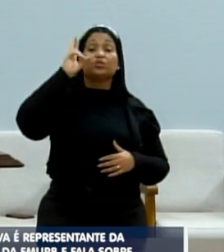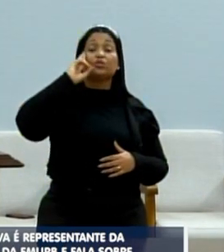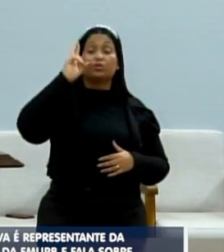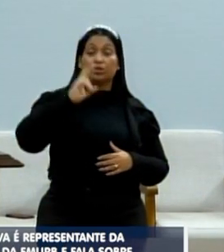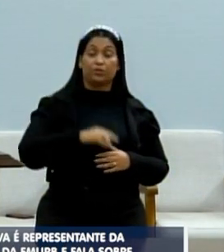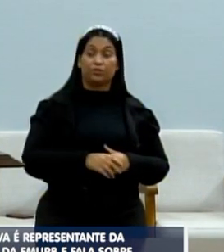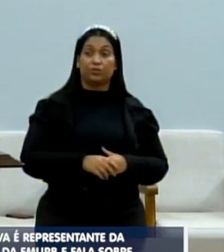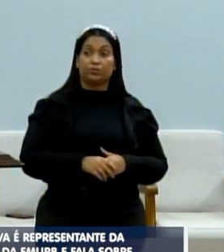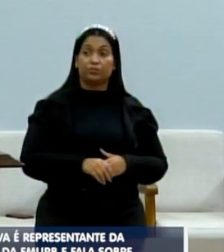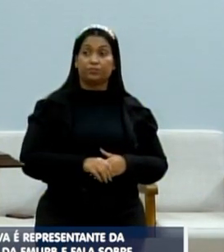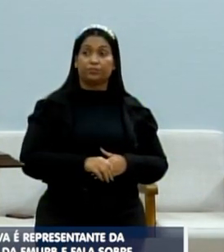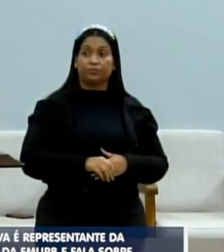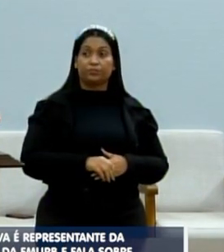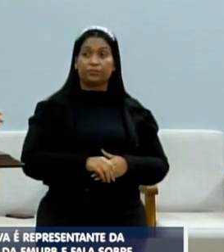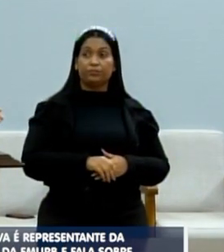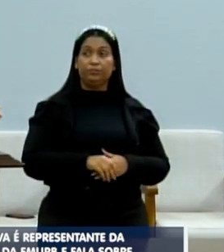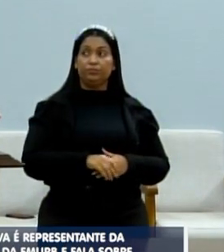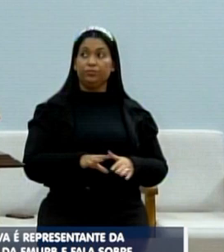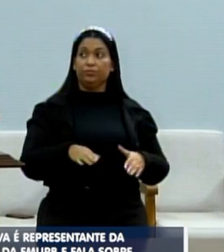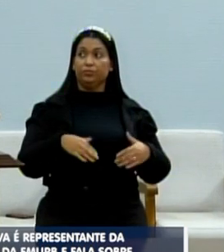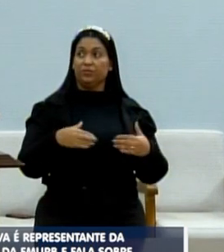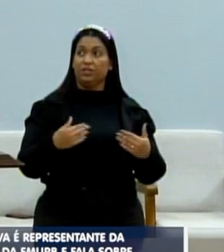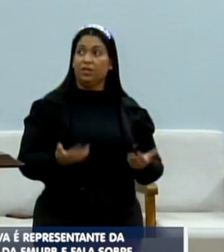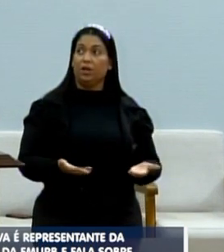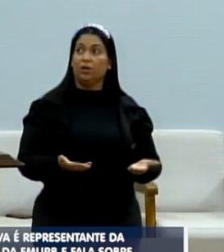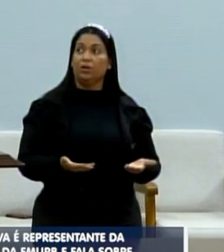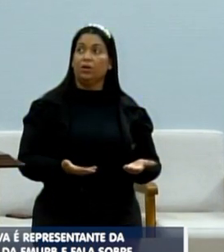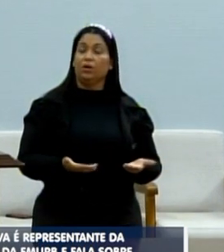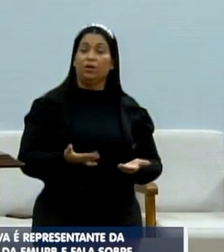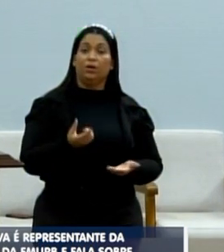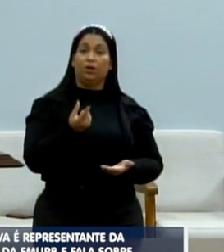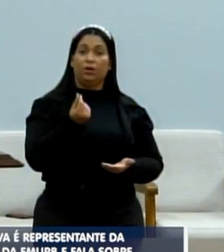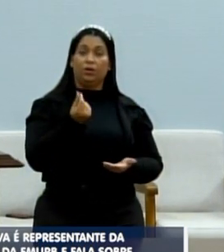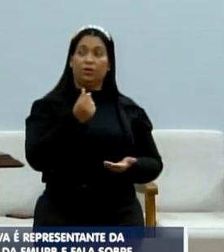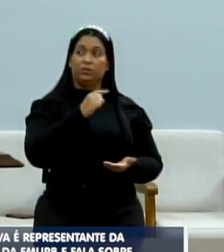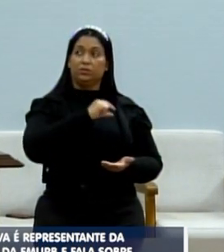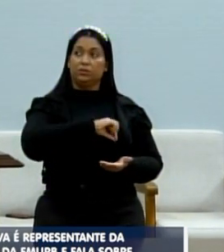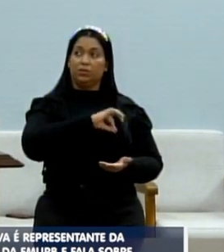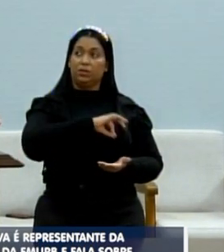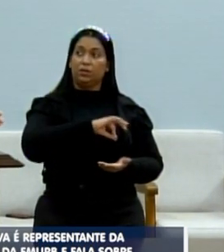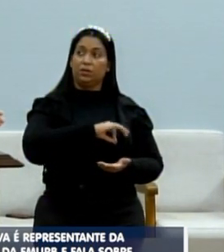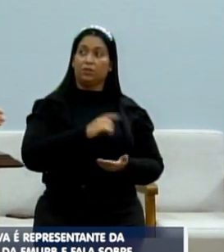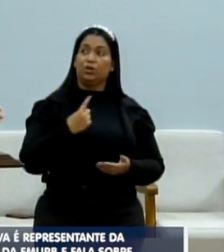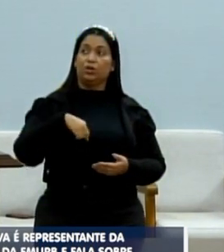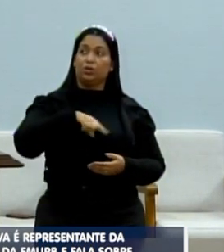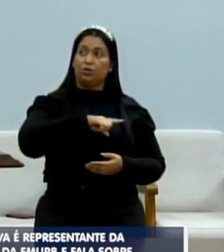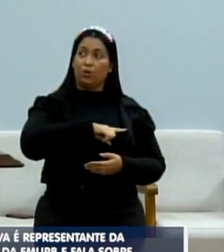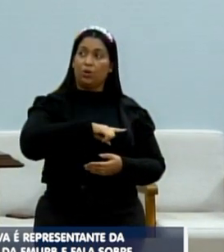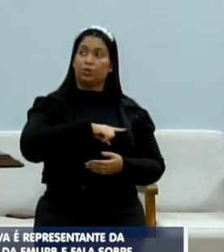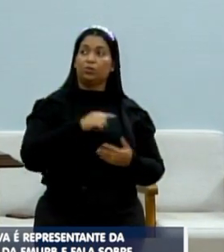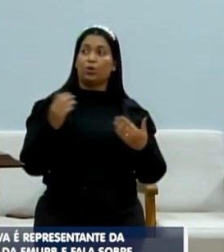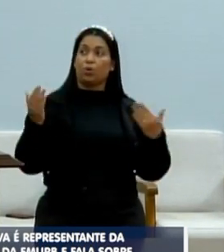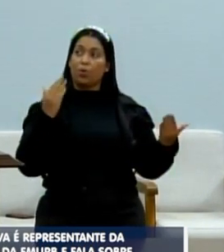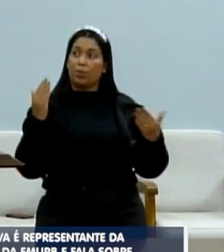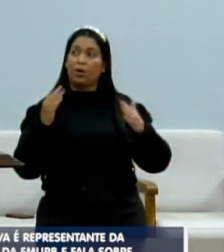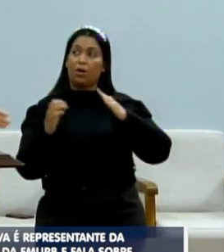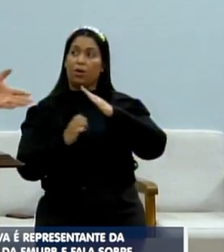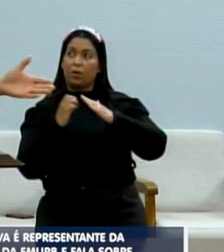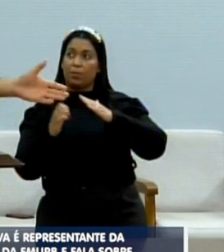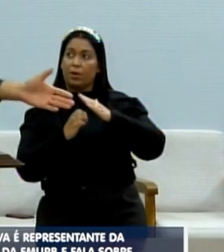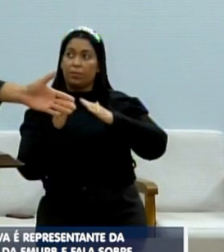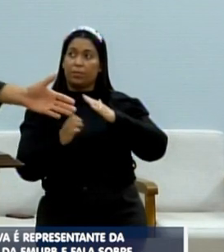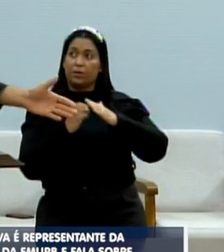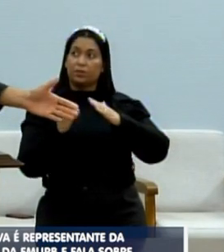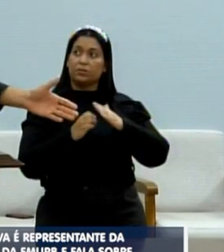ali. Literalmente, inflando a folha salarial. Entendeu? A gente, comparado a uma empresa pública,